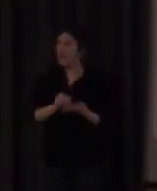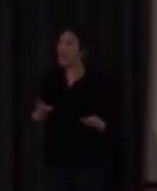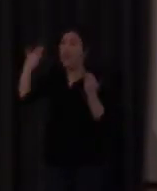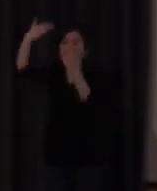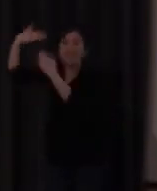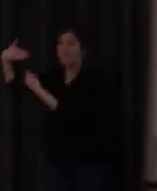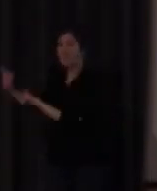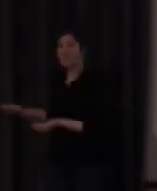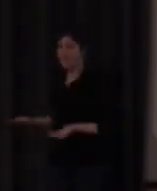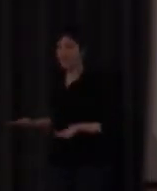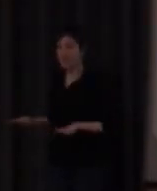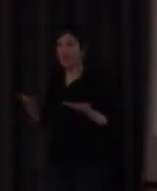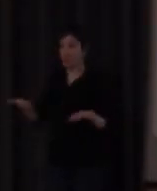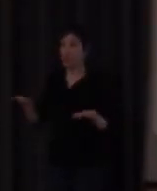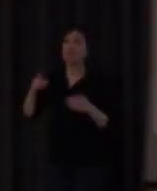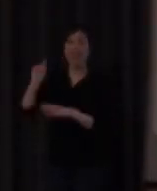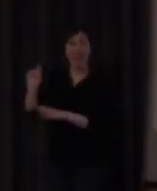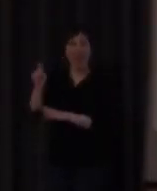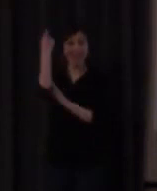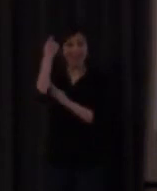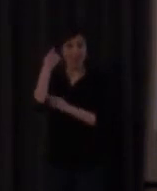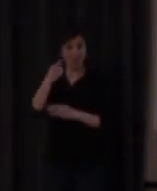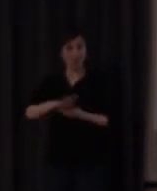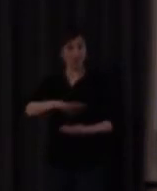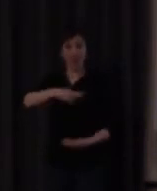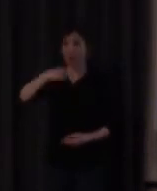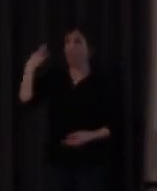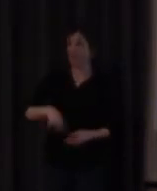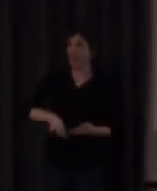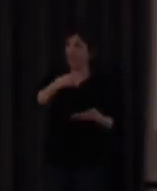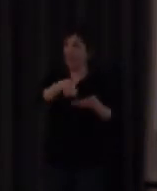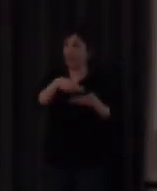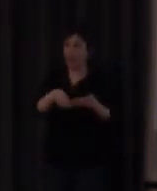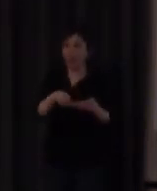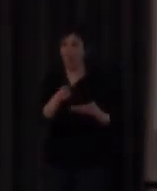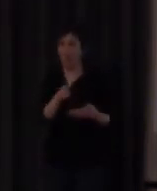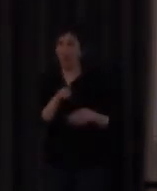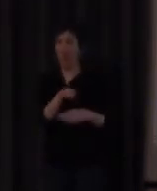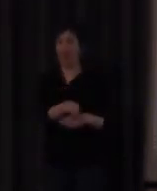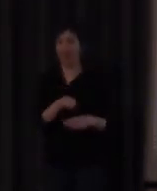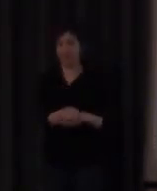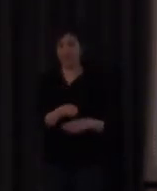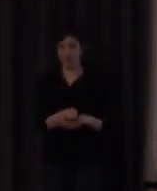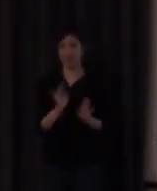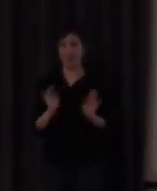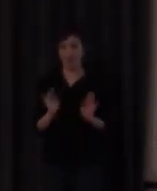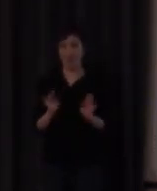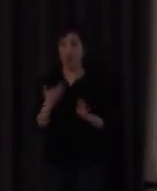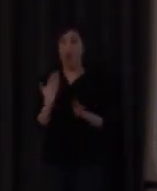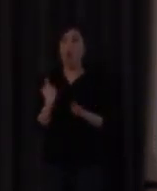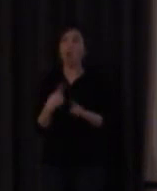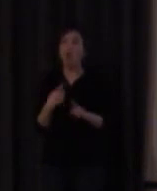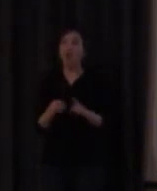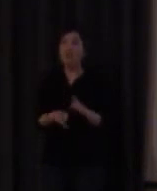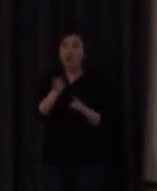el supuesto éxito de la capacidad lectora es un éxito engañoso porque únicamente hace referencia a la versión